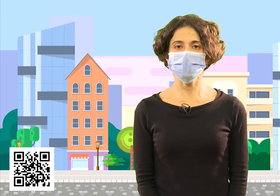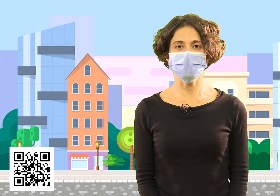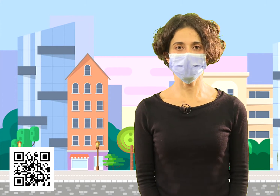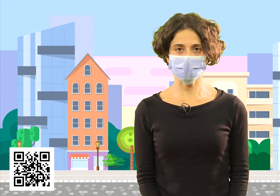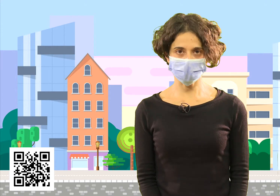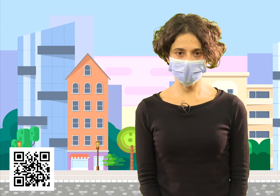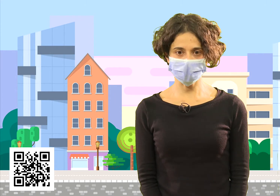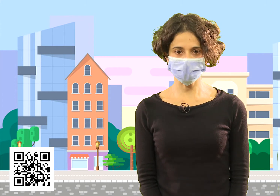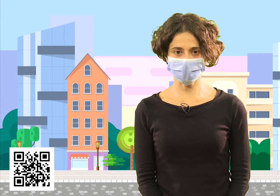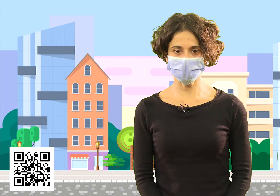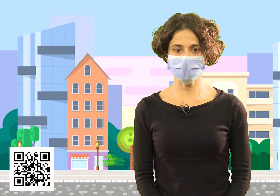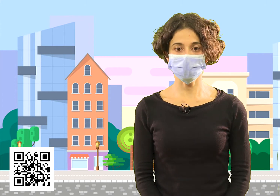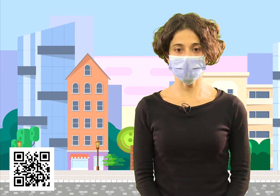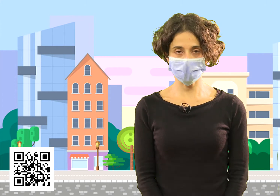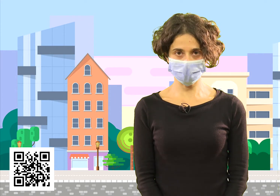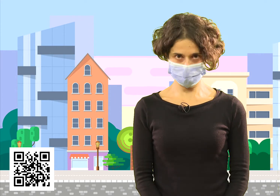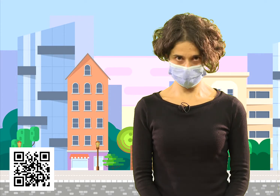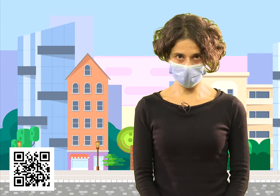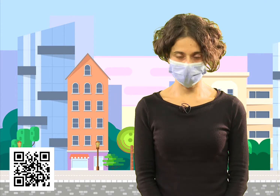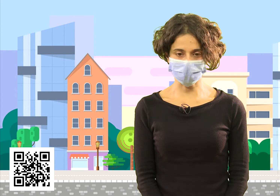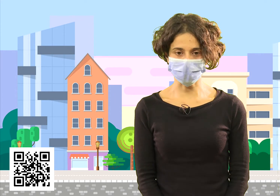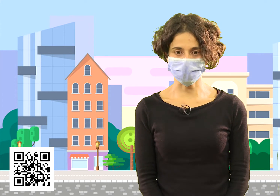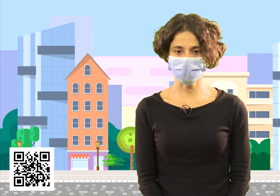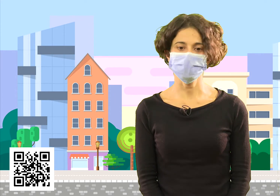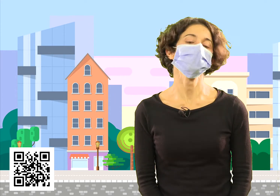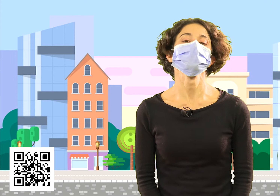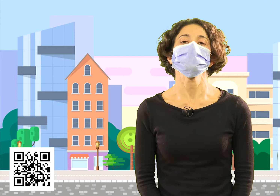mostrar unas fotografías que tendrán que observar atentamente.